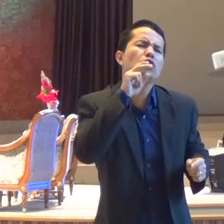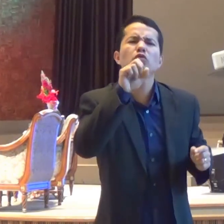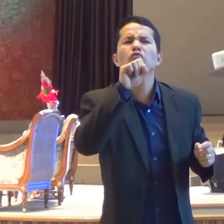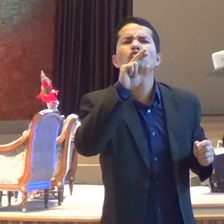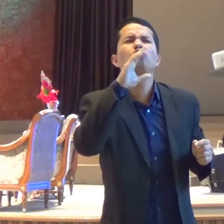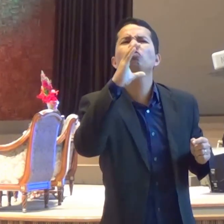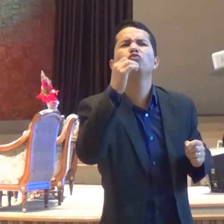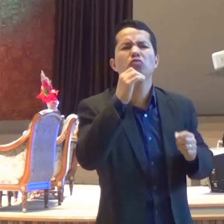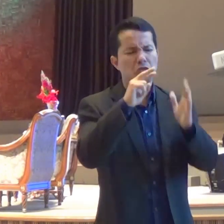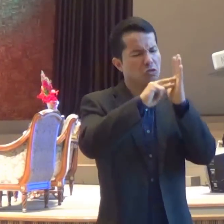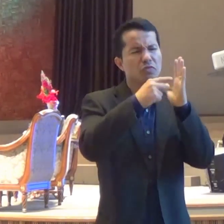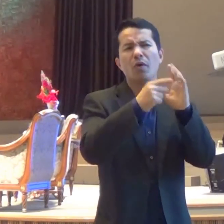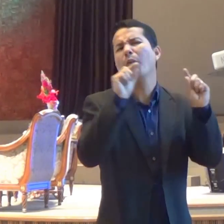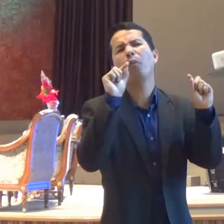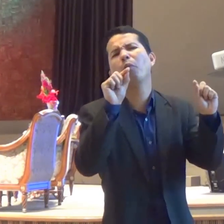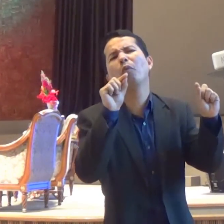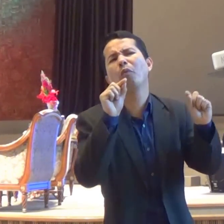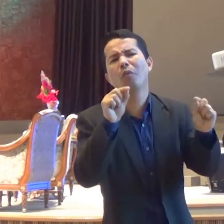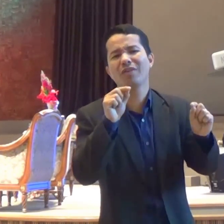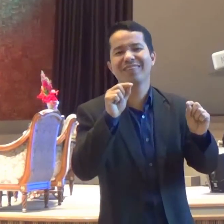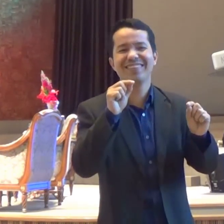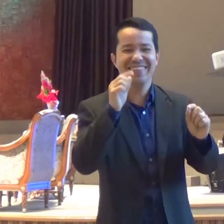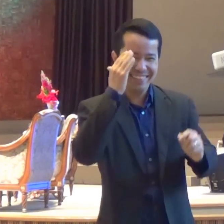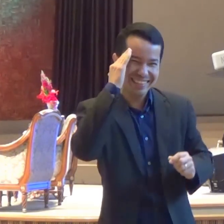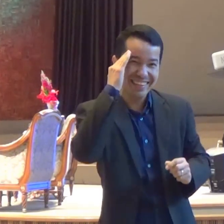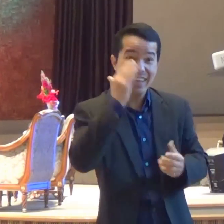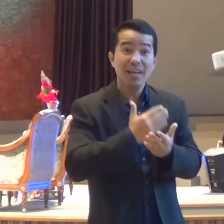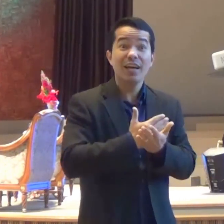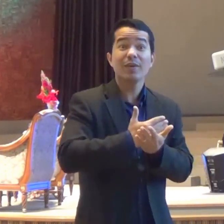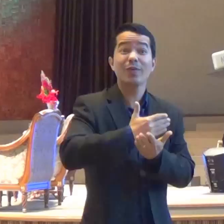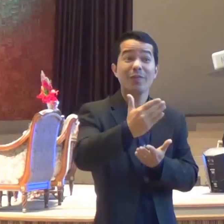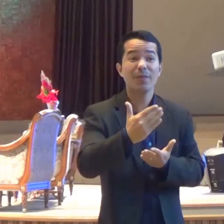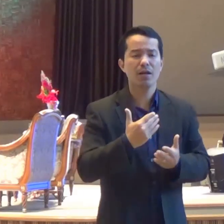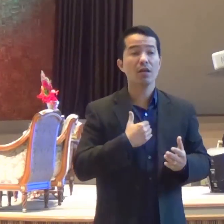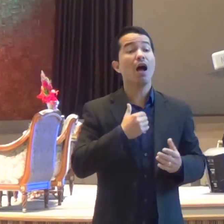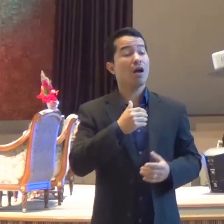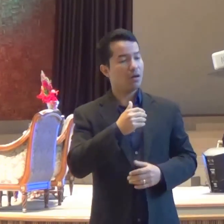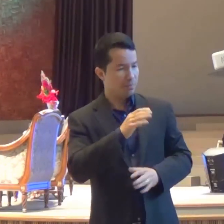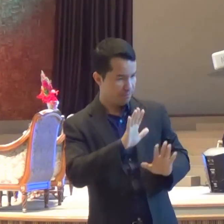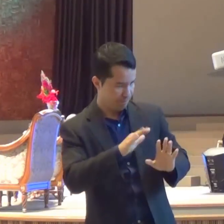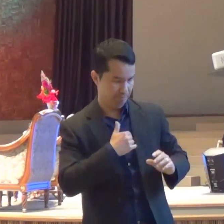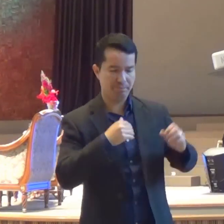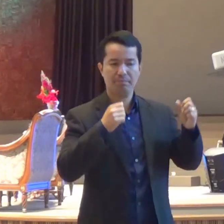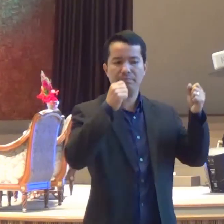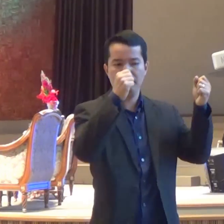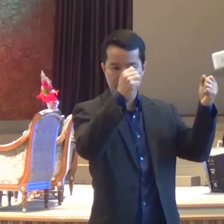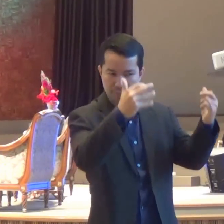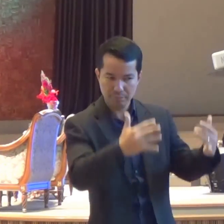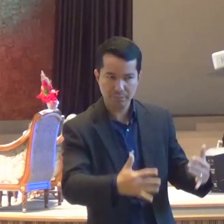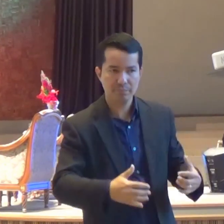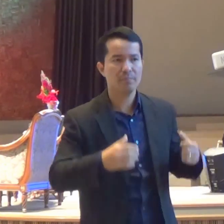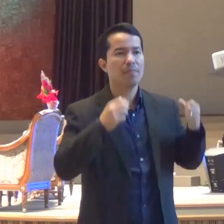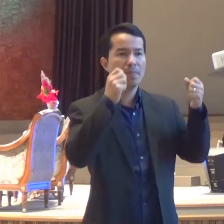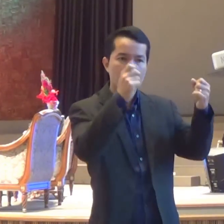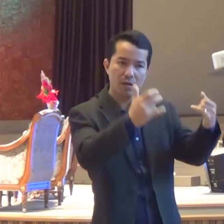esse negócio? E aí nesse provocar dessa celebração a essência do